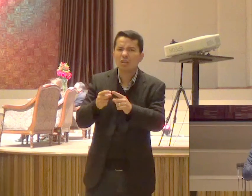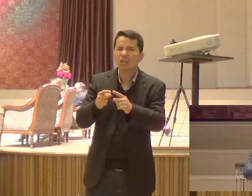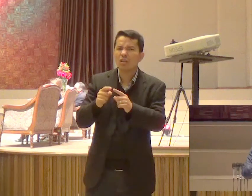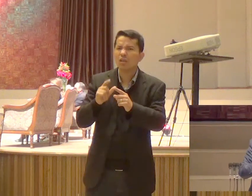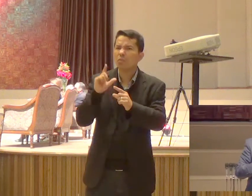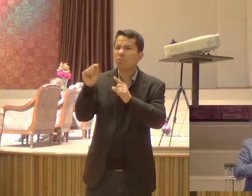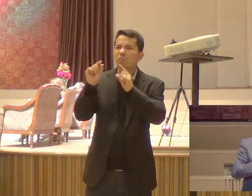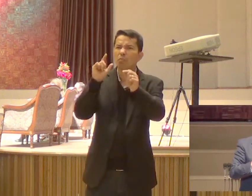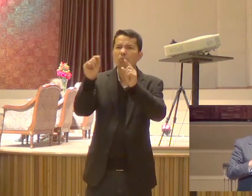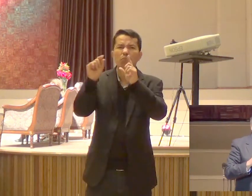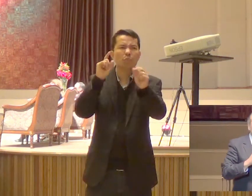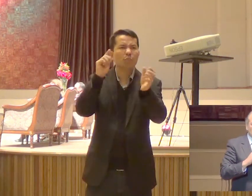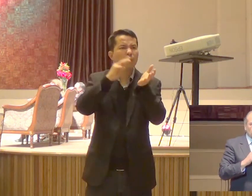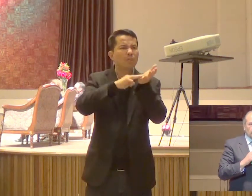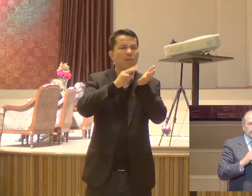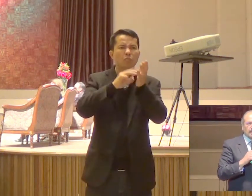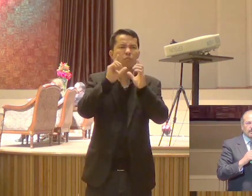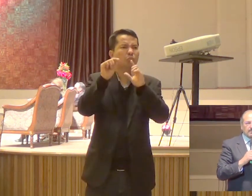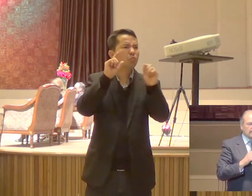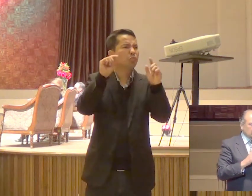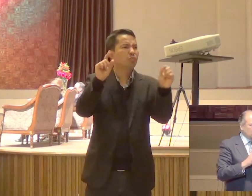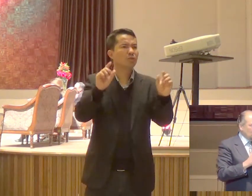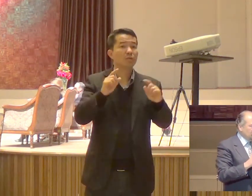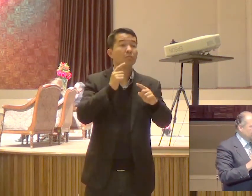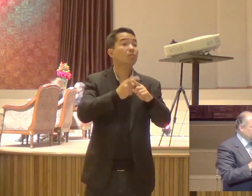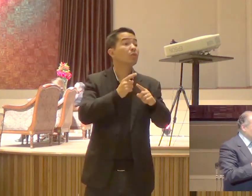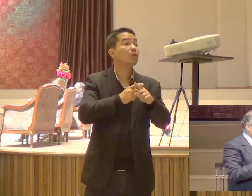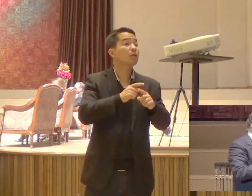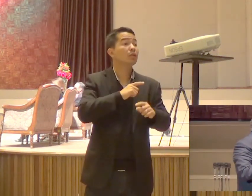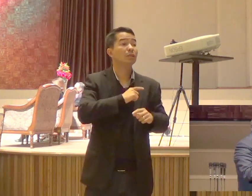E eles me disseram Porque apareceram Lobos devoradores